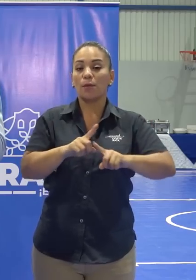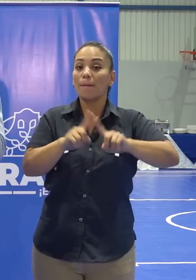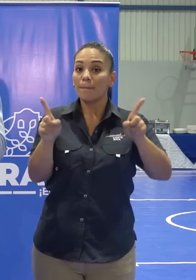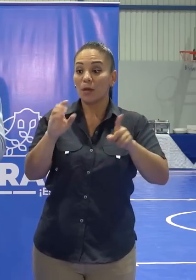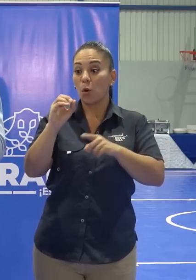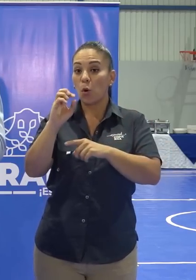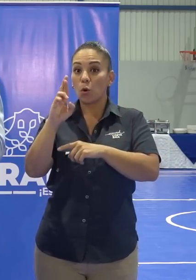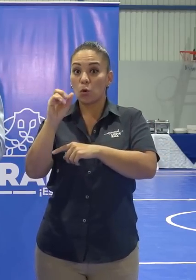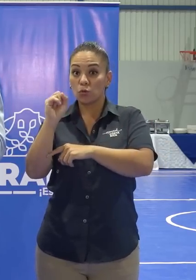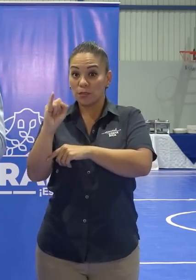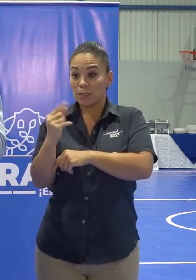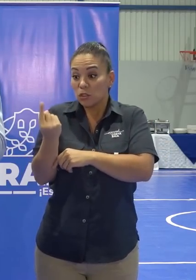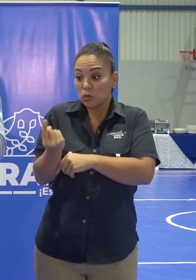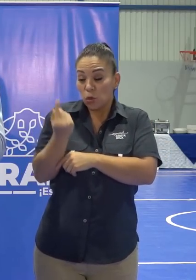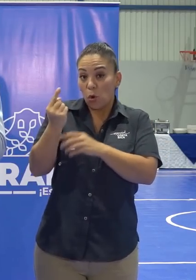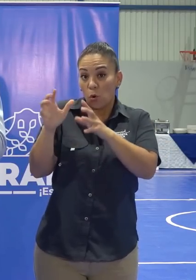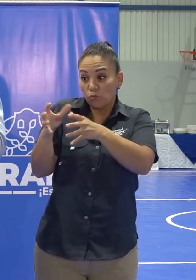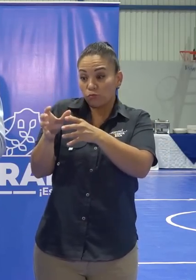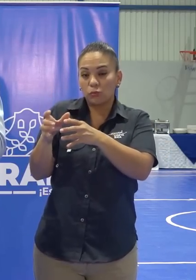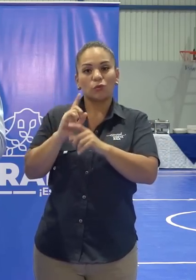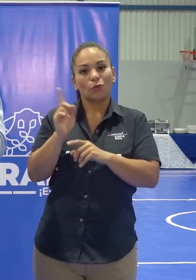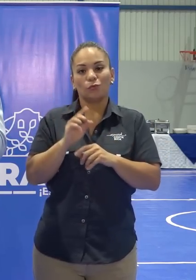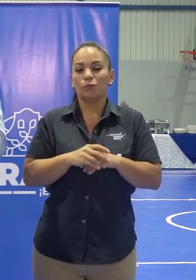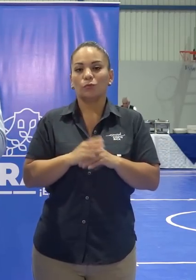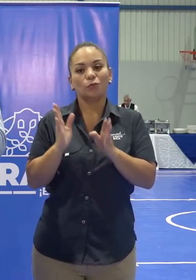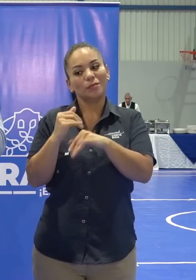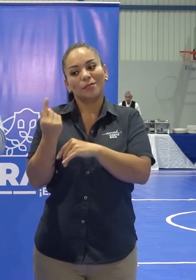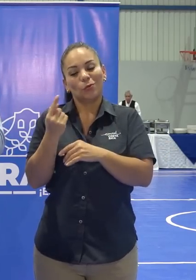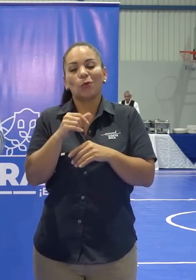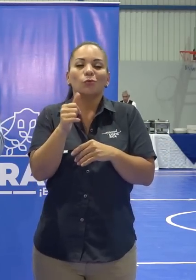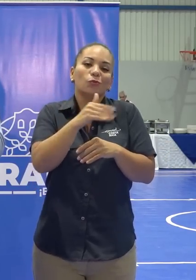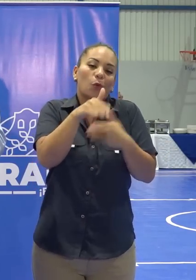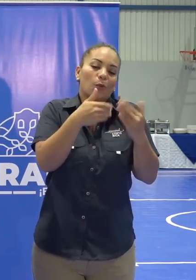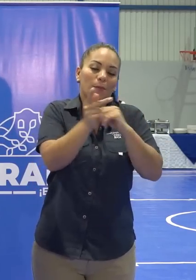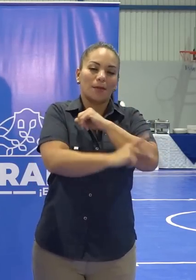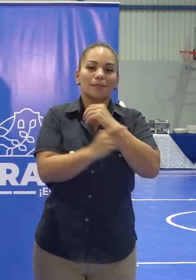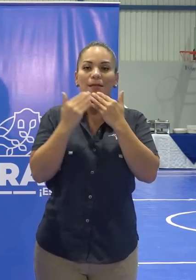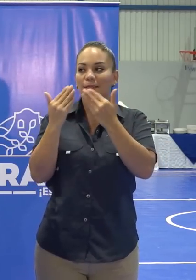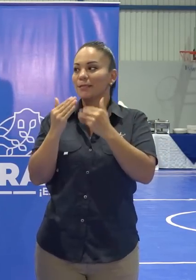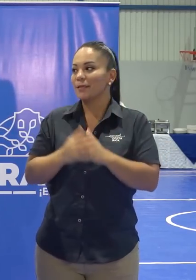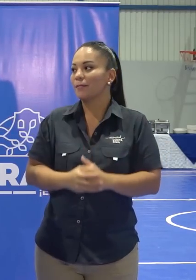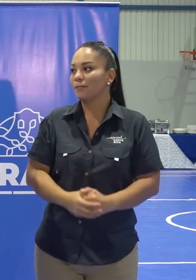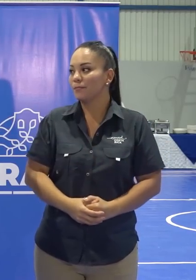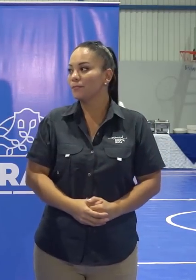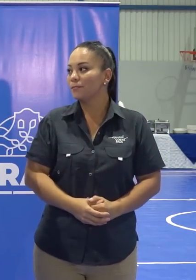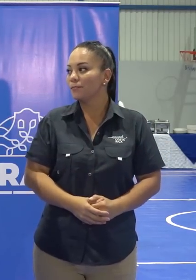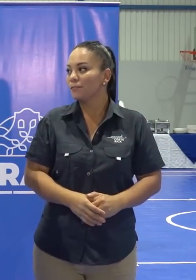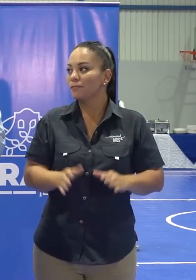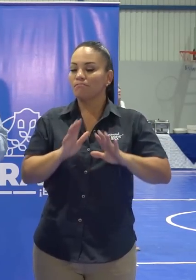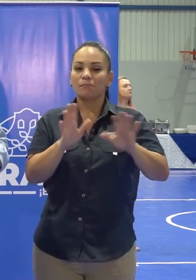Orocino está solo en eso, me duele mucho decirlo. Muchas gracias, don Taylor. Listo, señor presidente, ya concluimos con la...